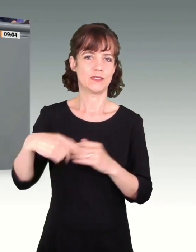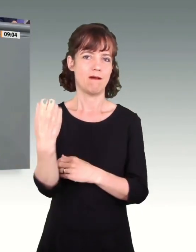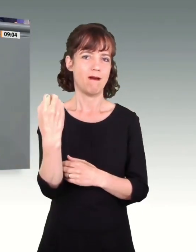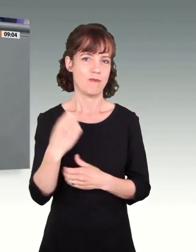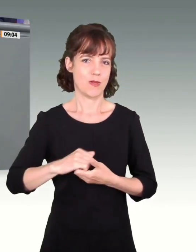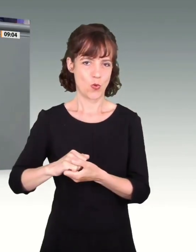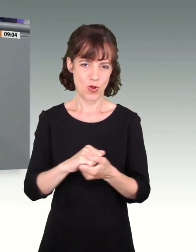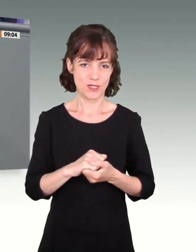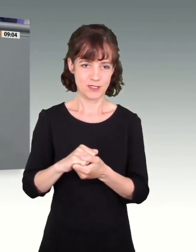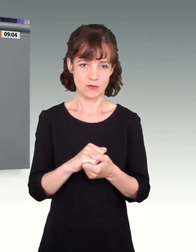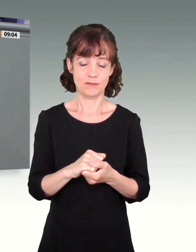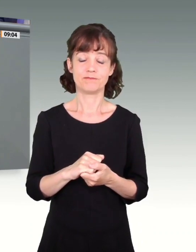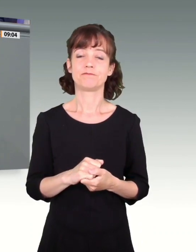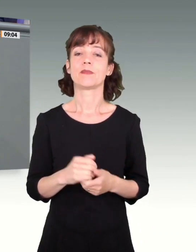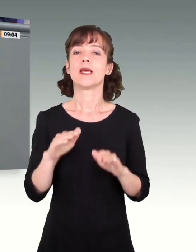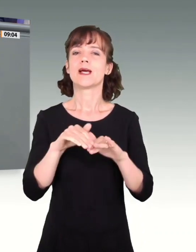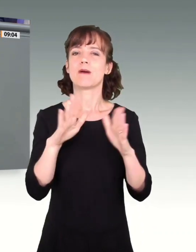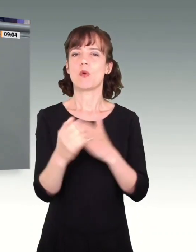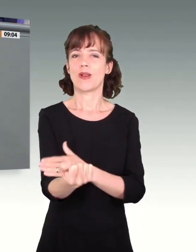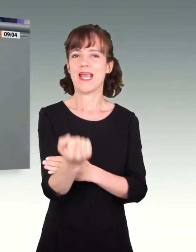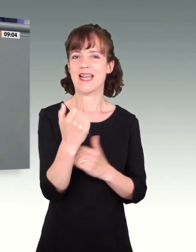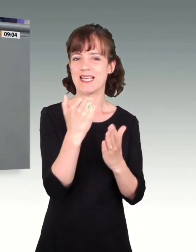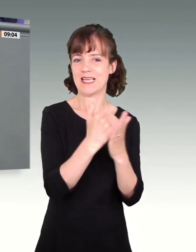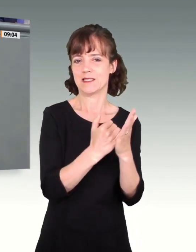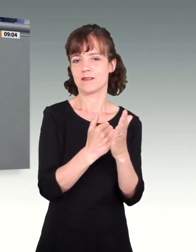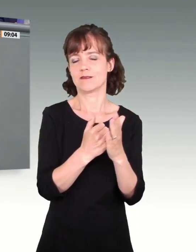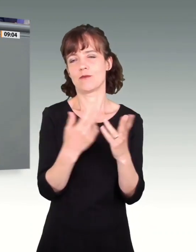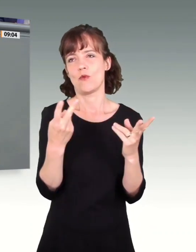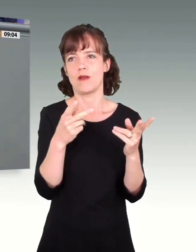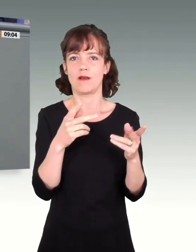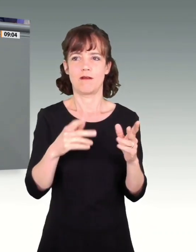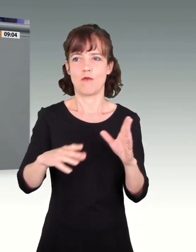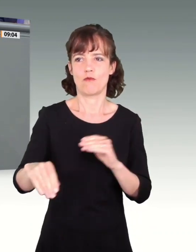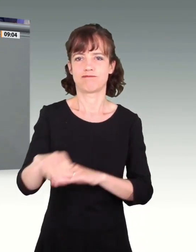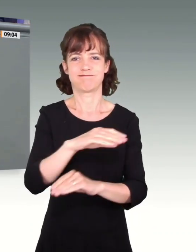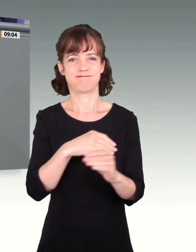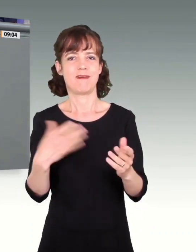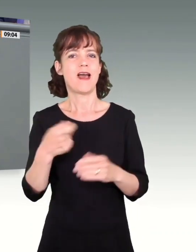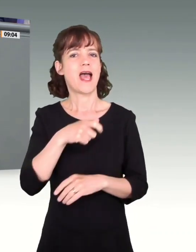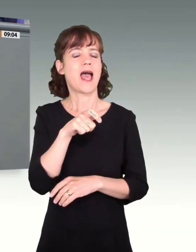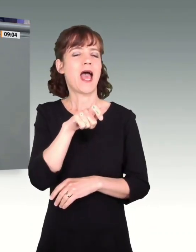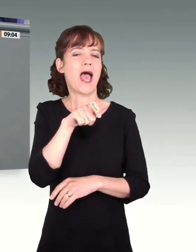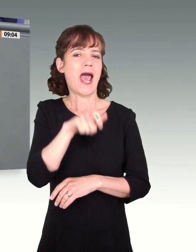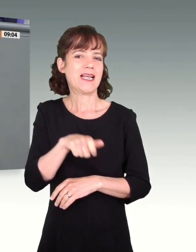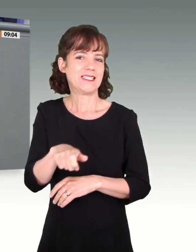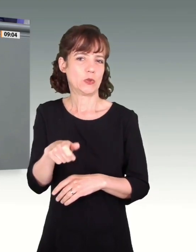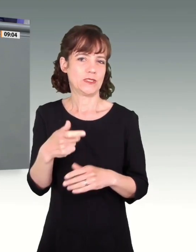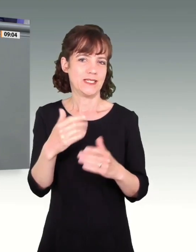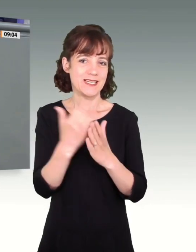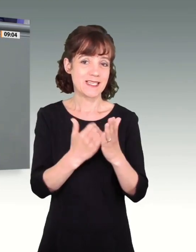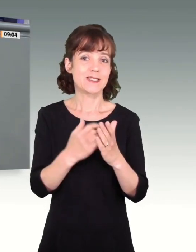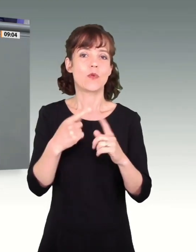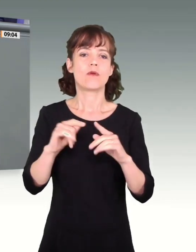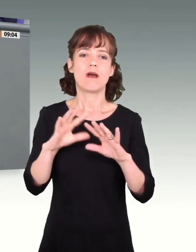das Gebäudeenergiegesetz, besser bekannt als Heizungsgesetz, und das allgemeine